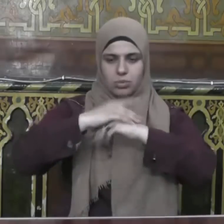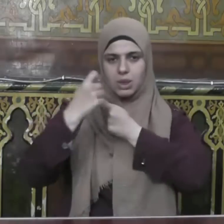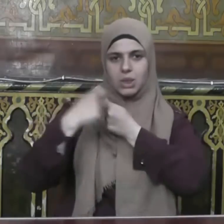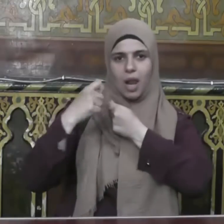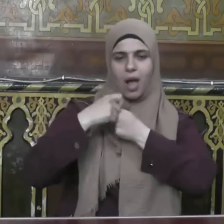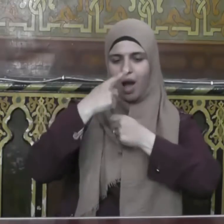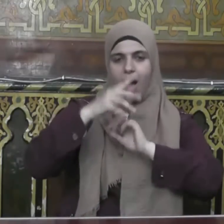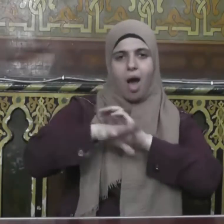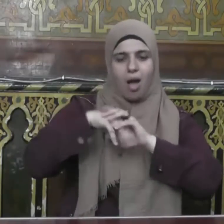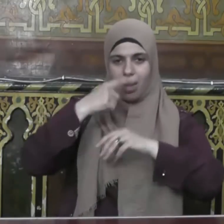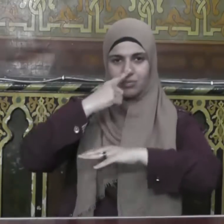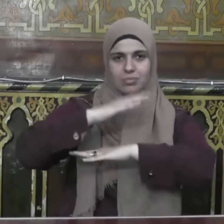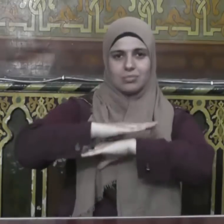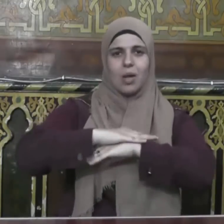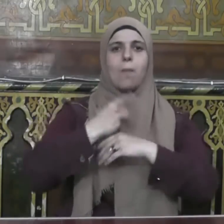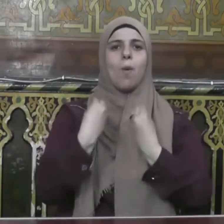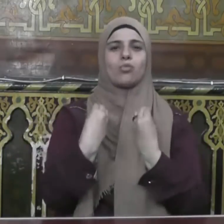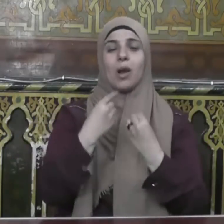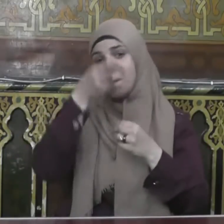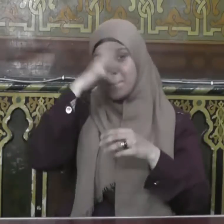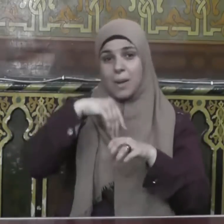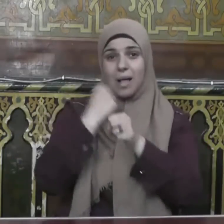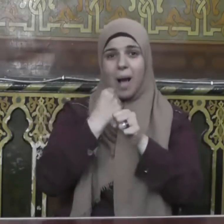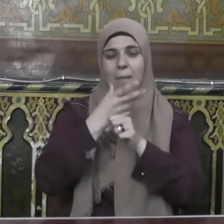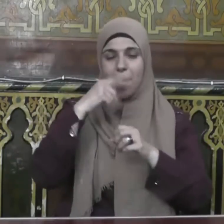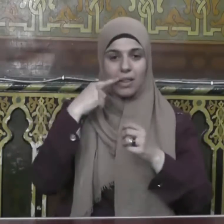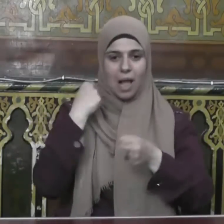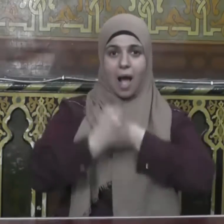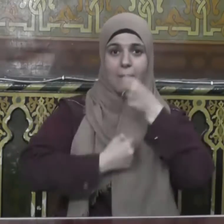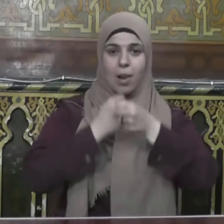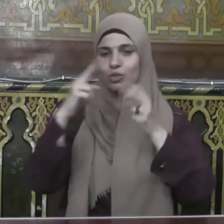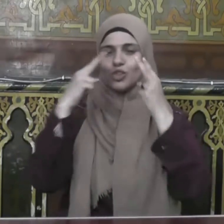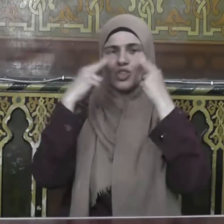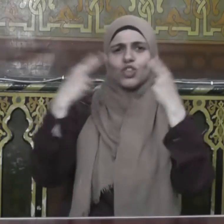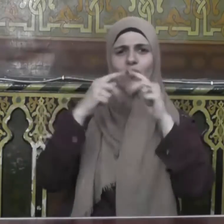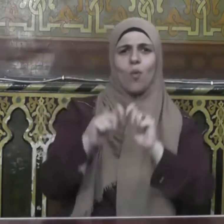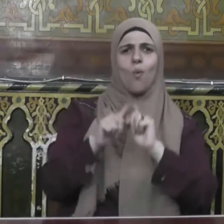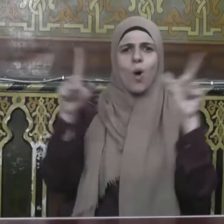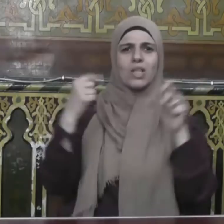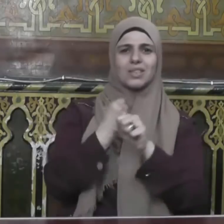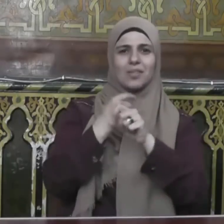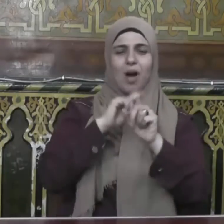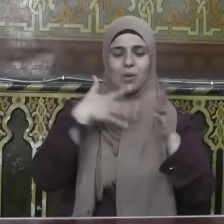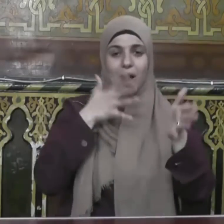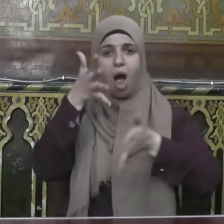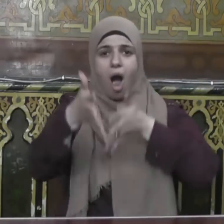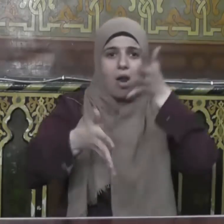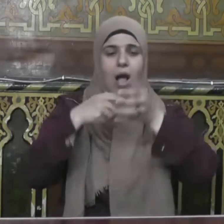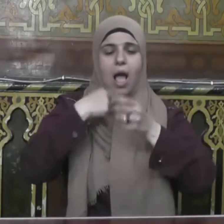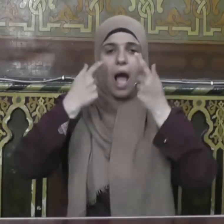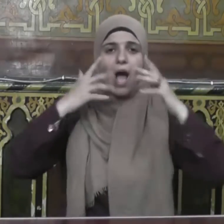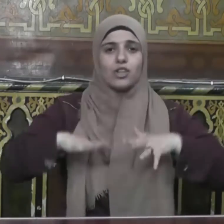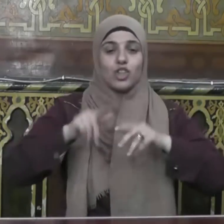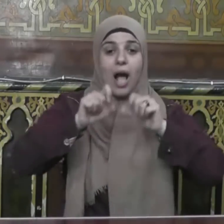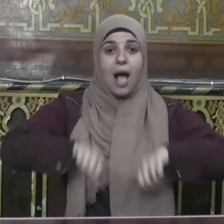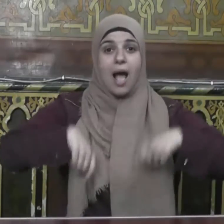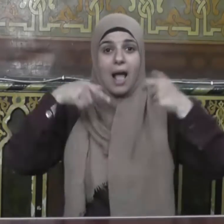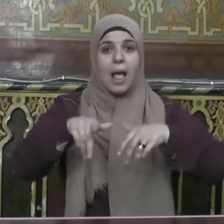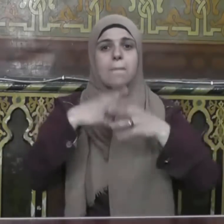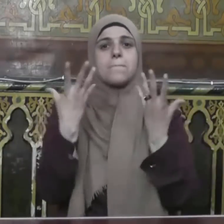فيظهر أثره على سلوكه وسائر تصرفاته وحركته في الكون والحياة وفي تعامله